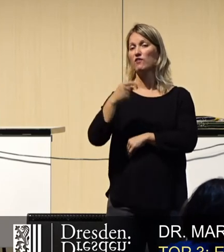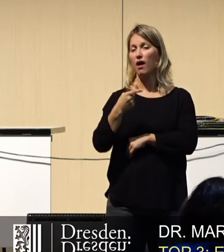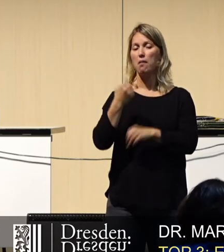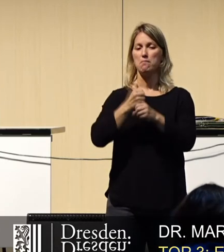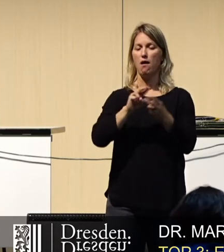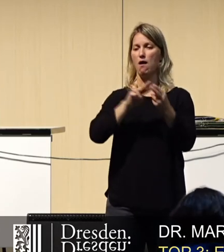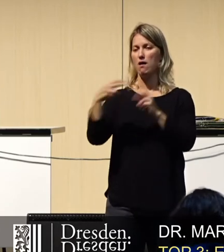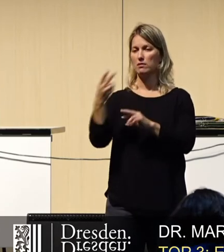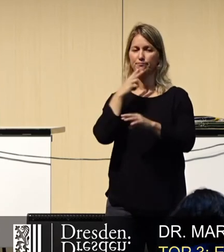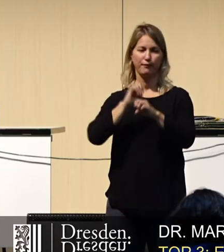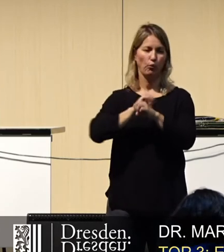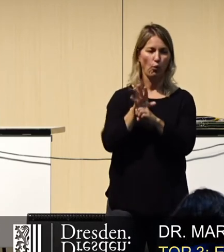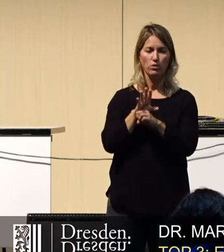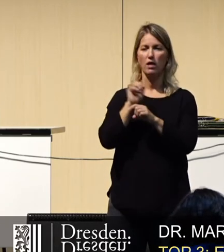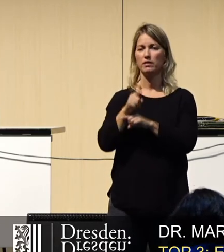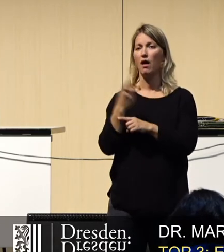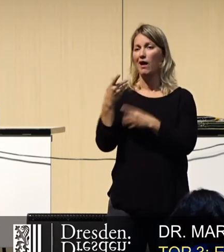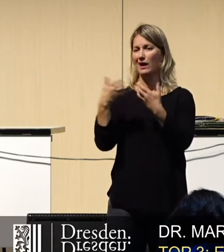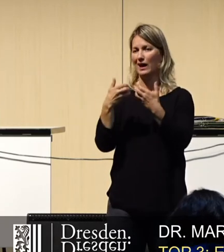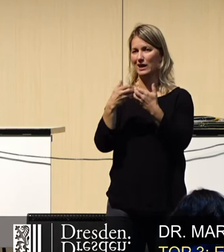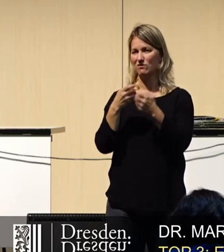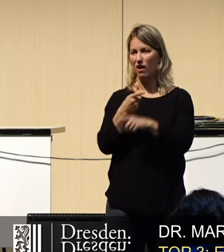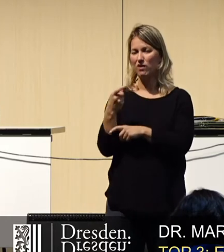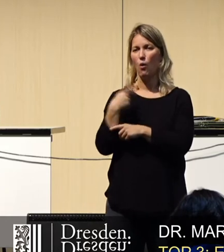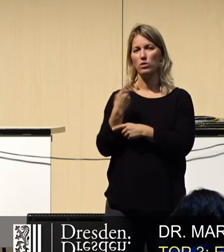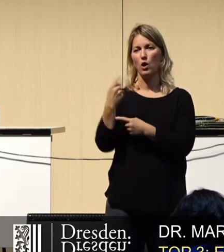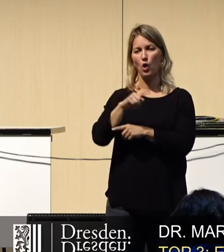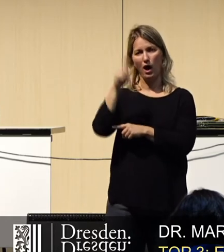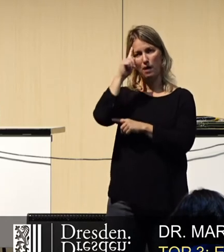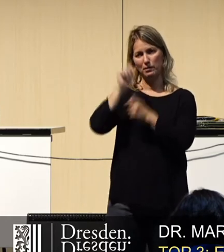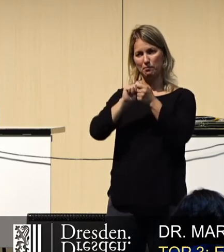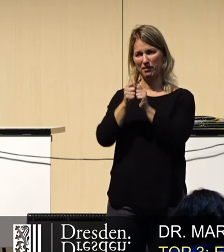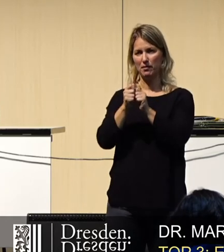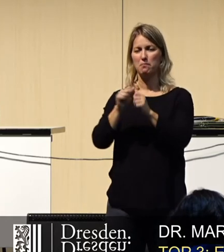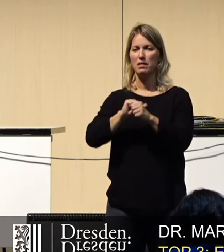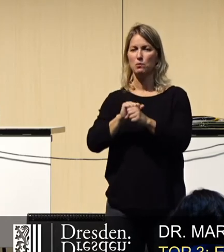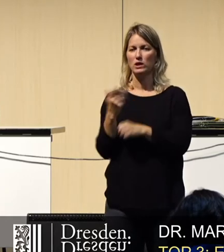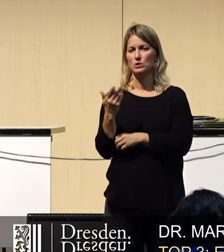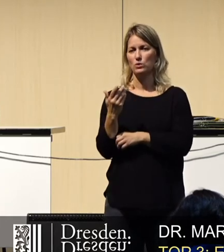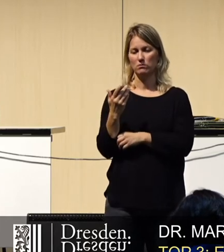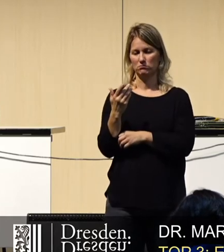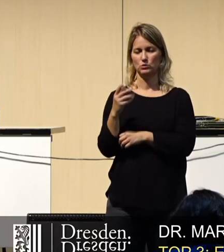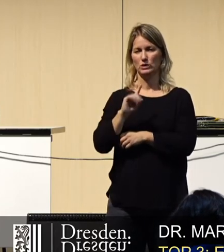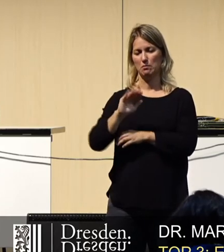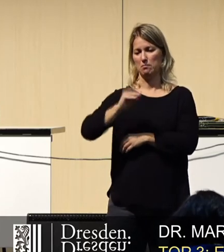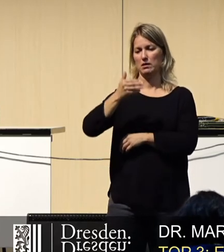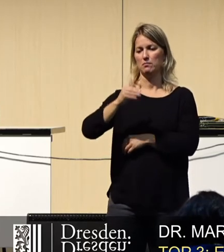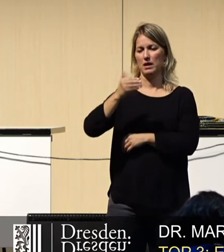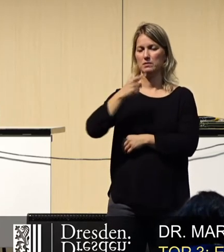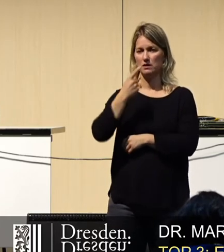dass es eine Kriegswaffe ist, dass wir im Gehirn manipuliert werden und immer wieder wird gesagt, es ist eine riesige